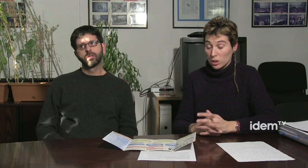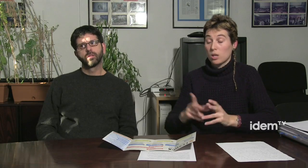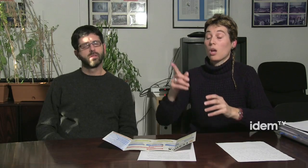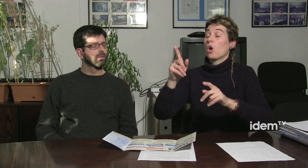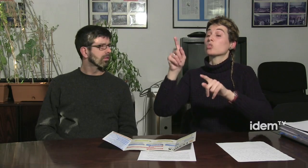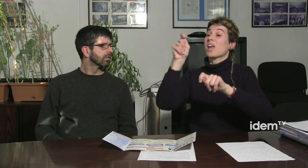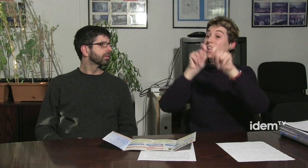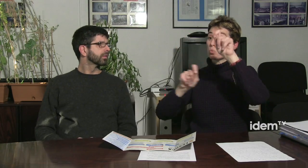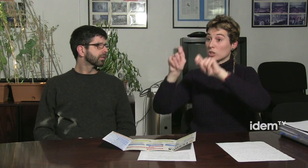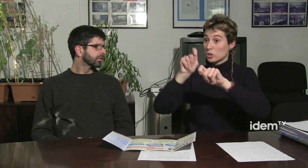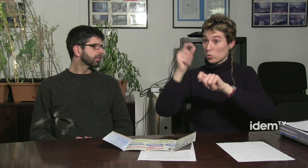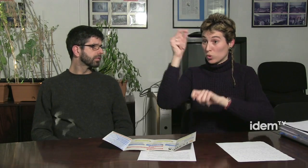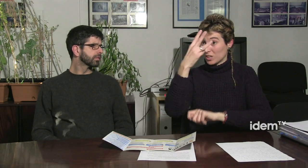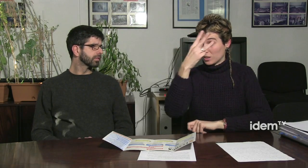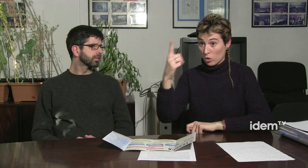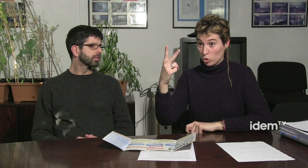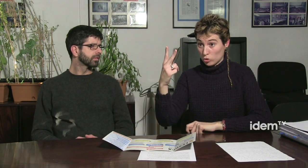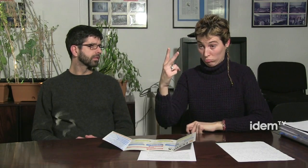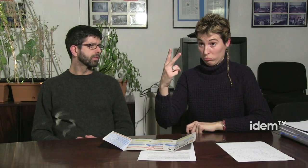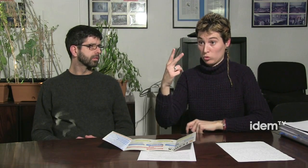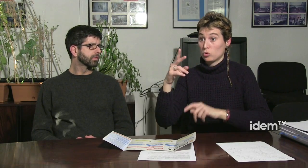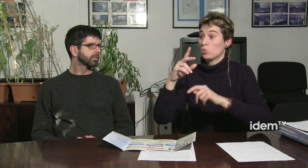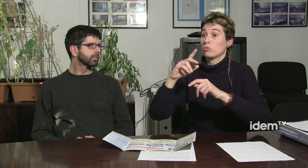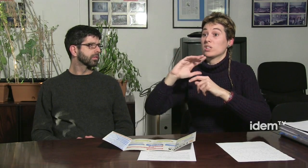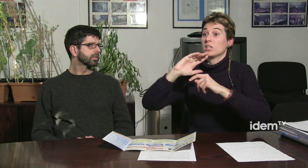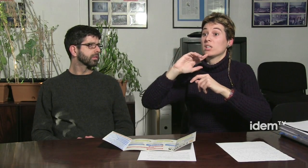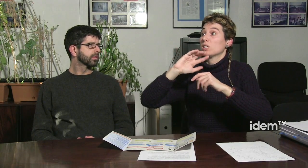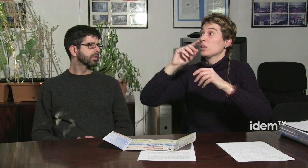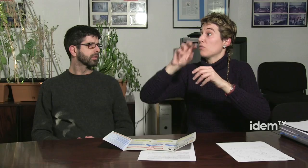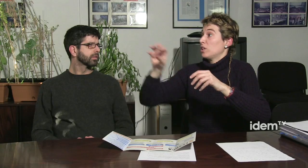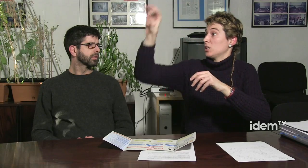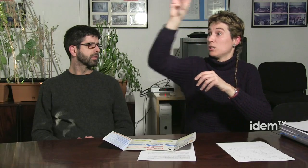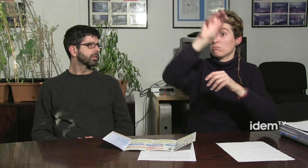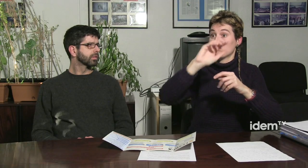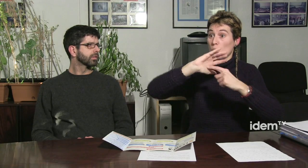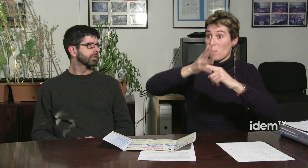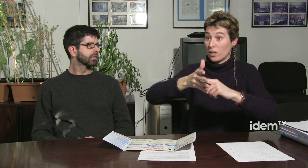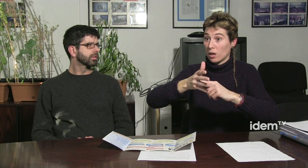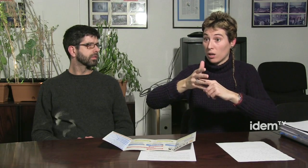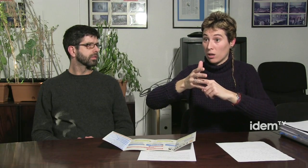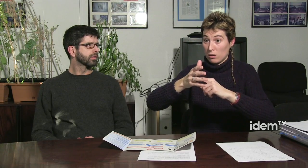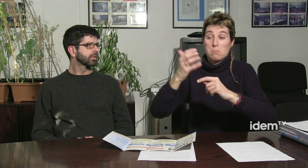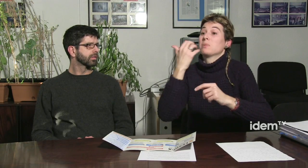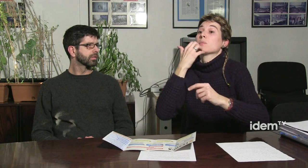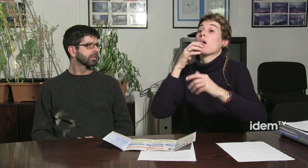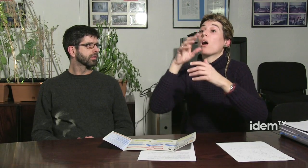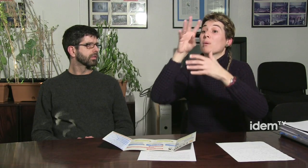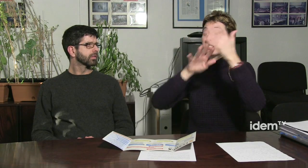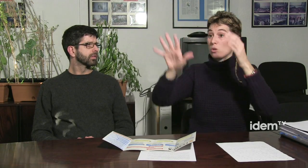Sí, sí. Les associacions que hem dit que en total eren 32 estan repartides totes les comarques.